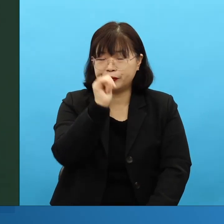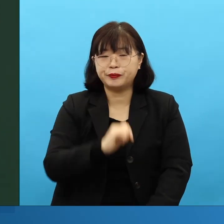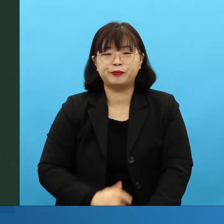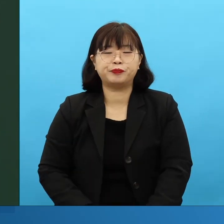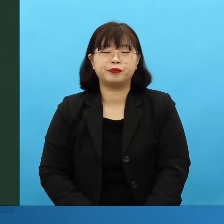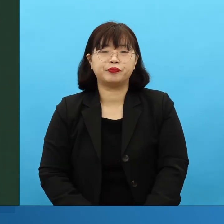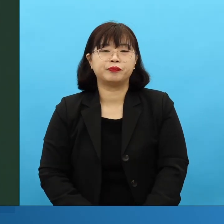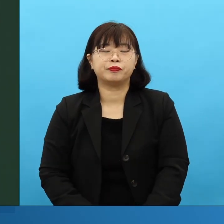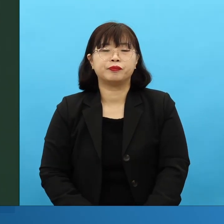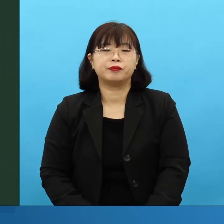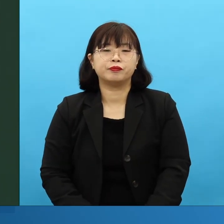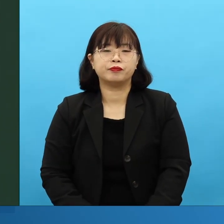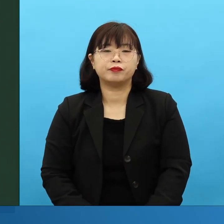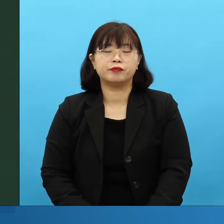이 다윗은 벌써,